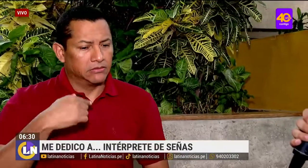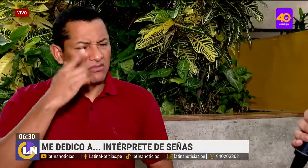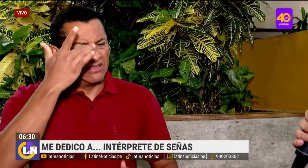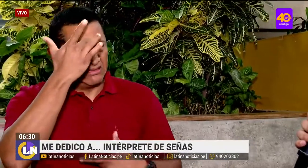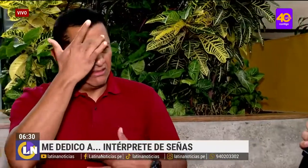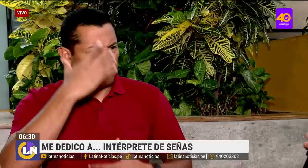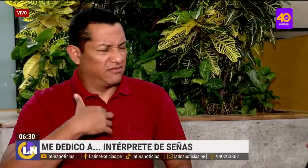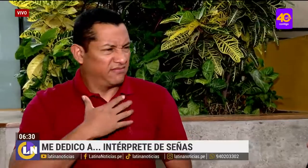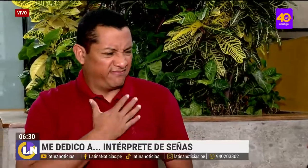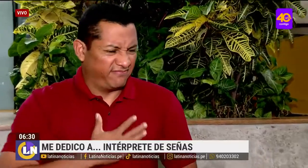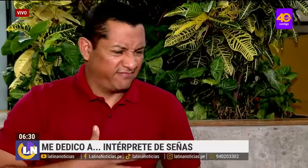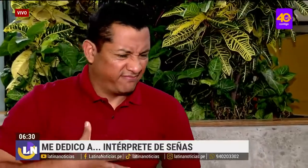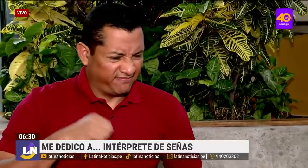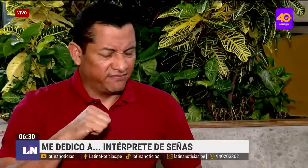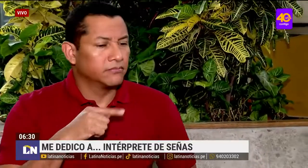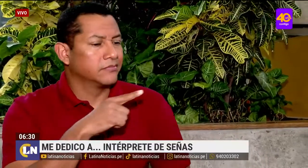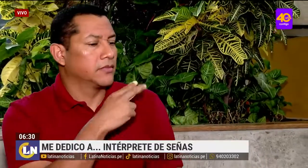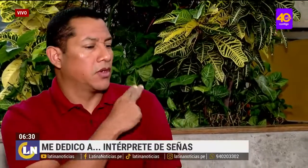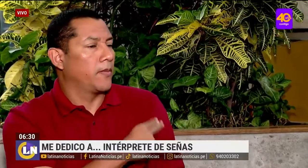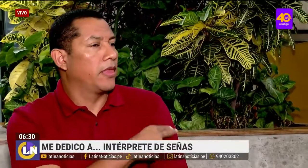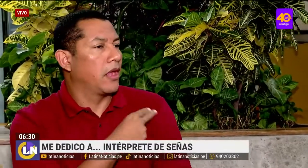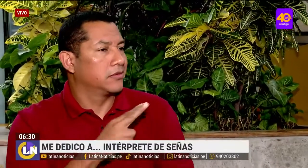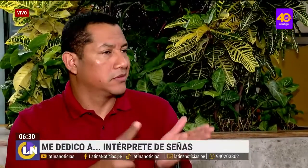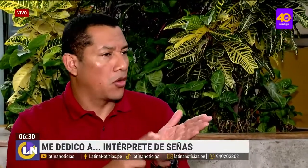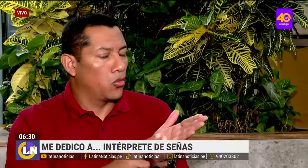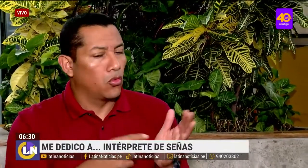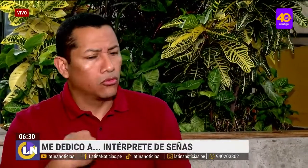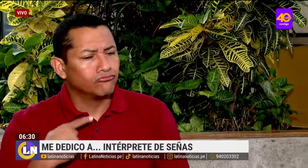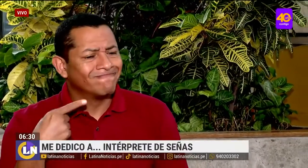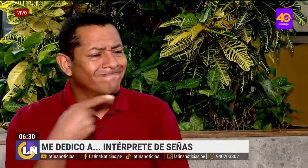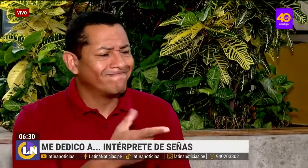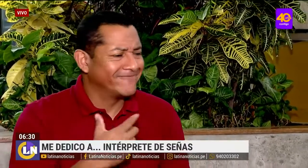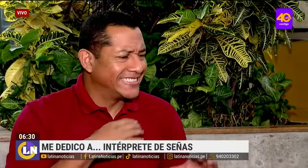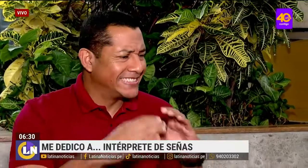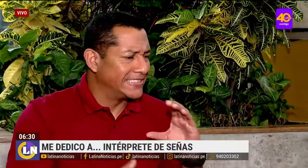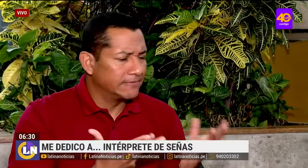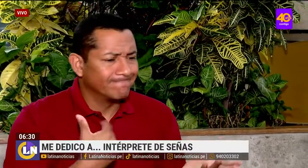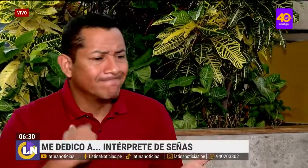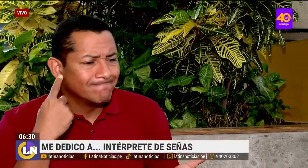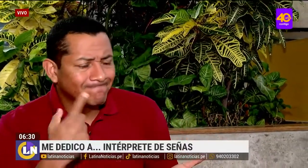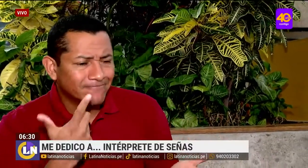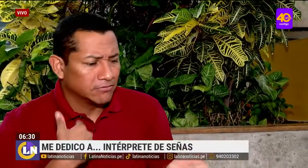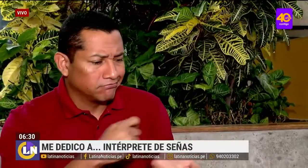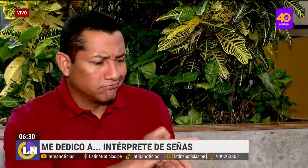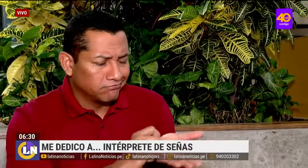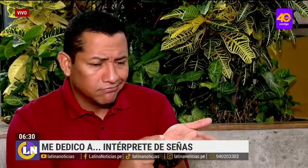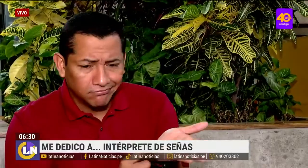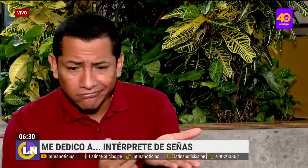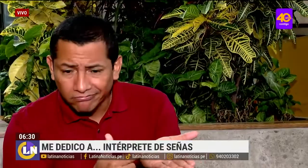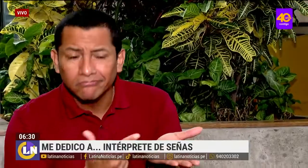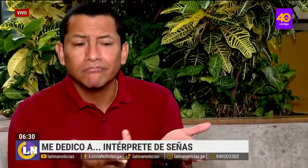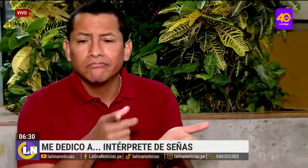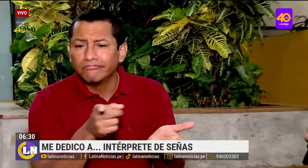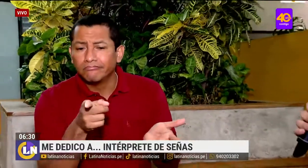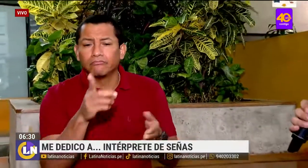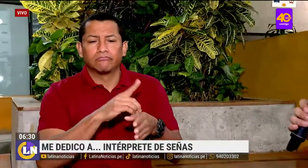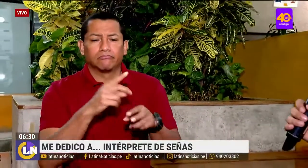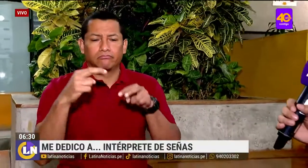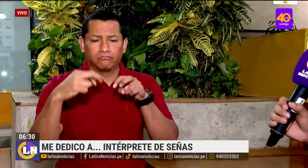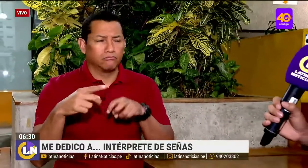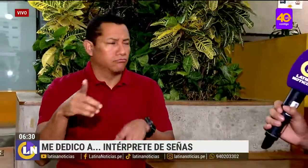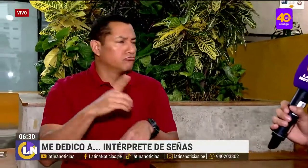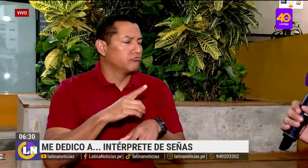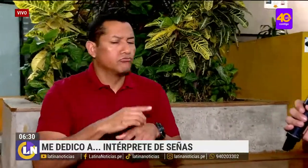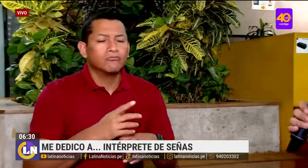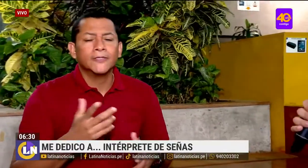El doctor me dijo que tenía que hacerme una ecografía y yo le dije que soy sordo. No lo entiendo. Cuando me he sentido enfermo y he